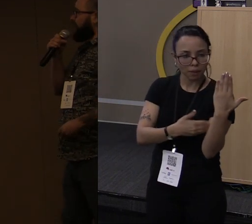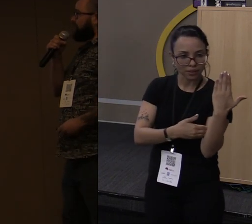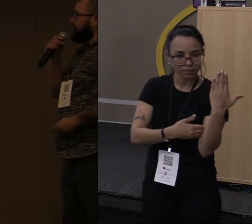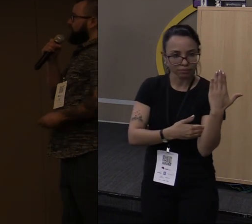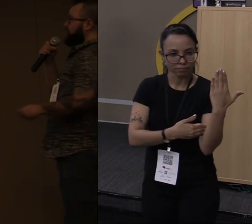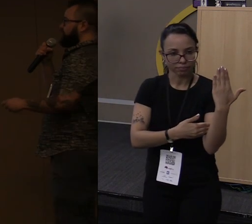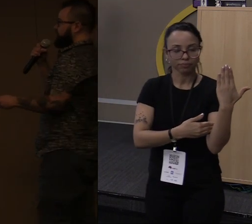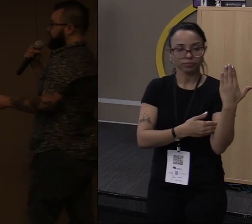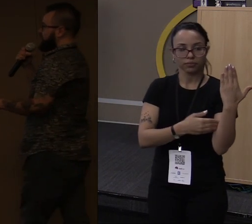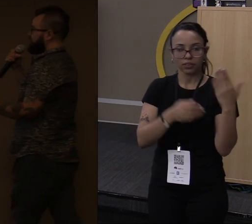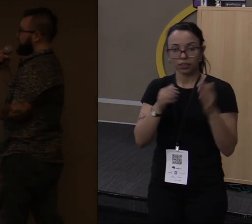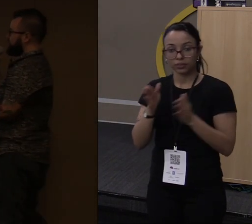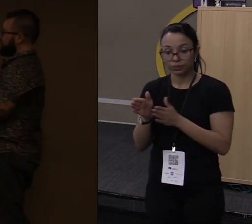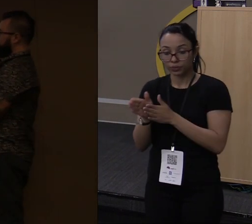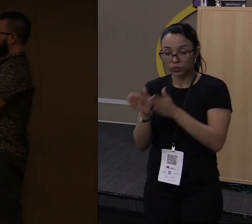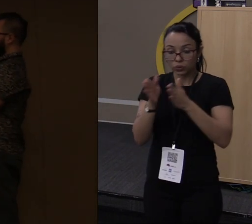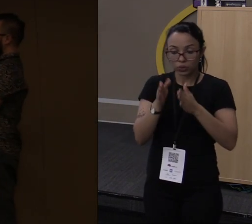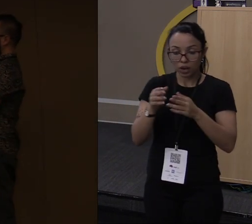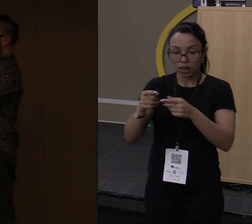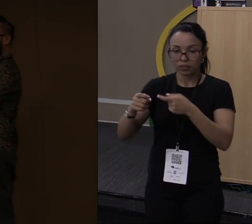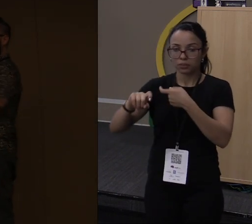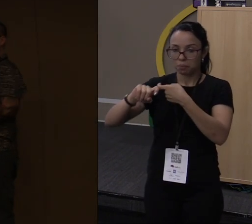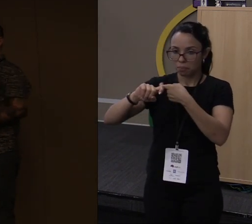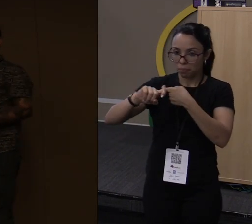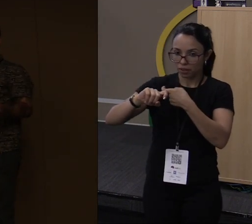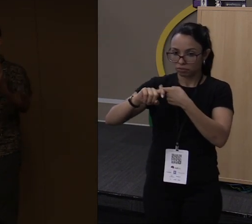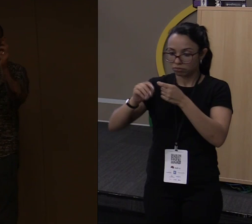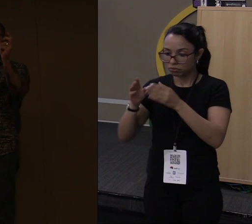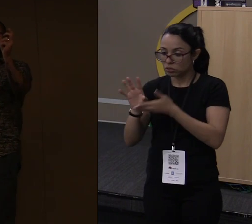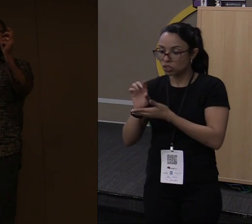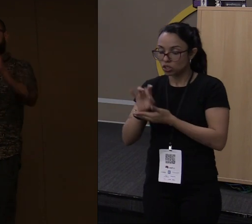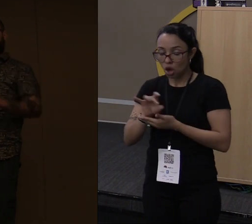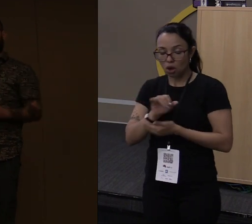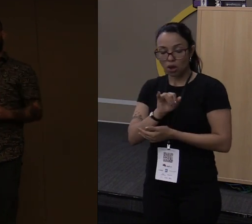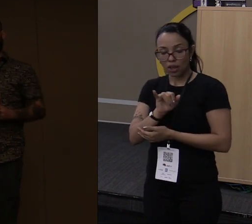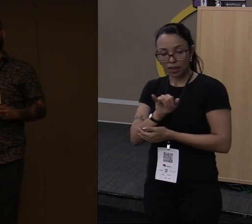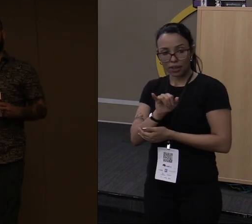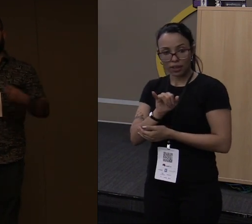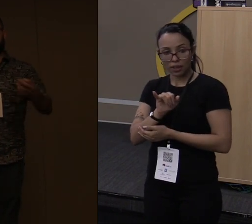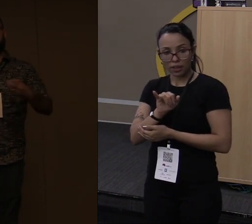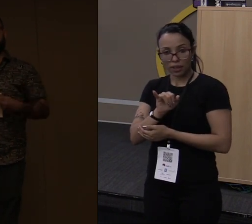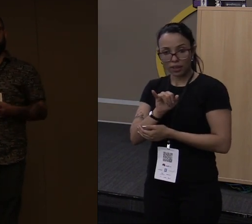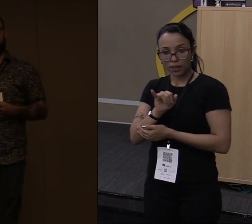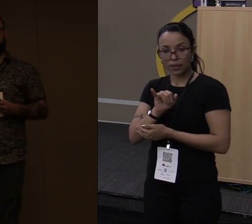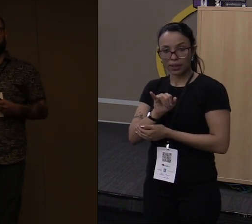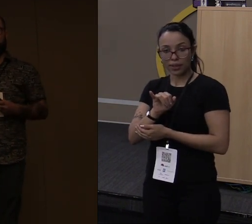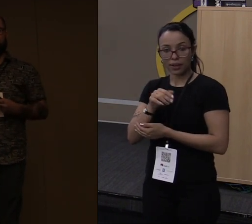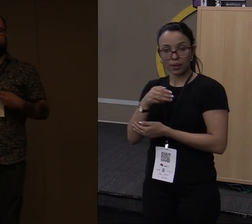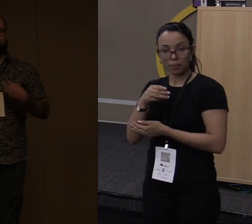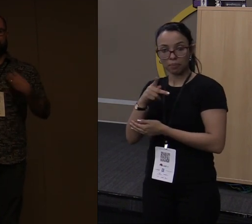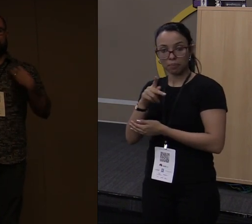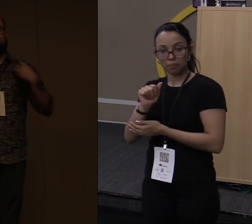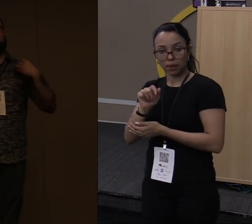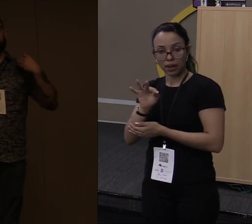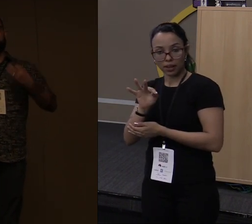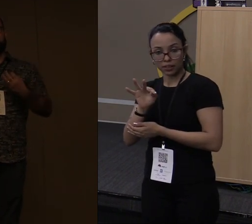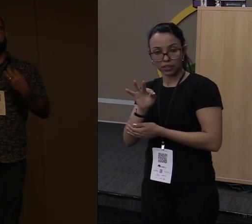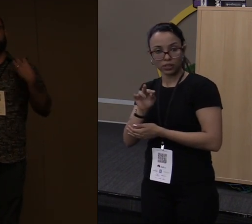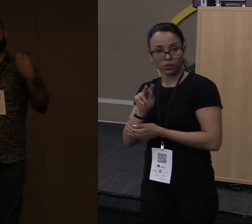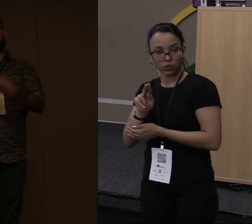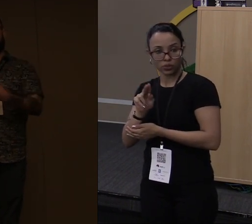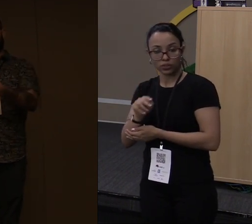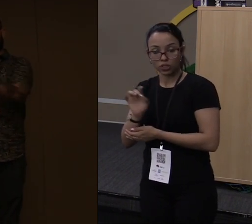do lado do Python eu simplesmente faço o import e o nome daquela biblioteca compilada, né? A biblioteca